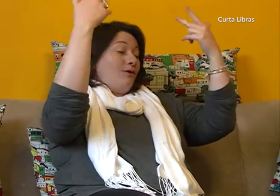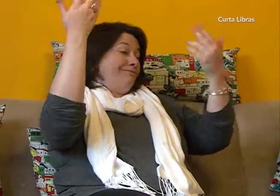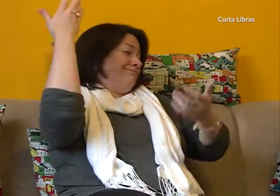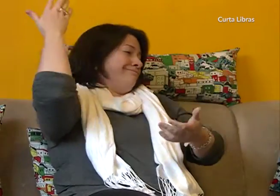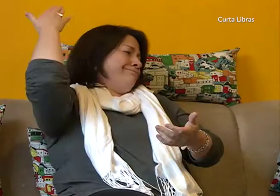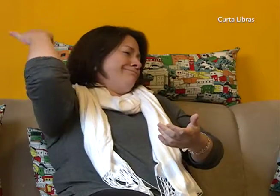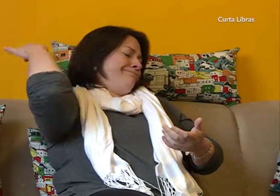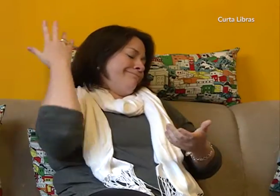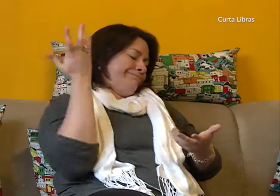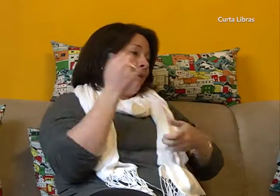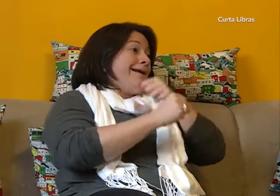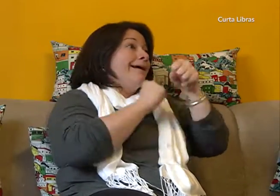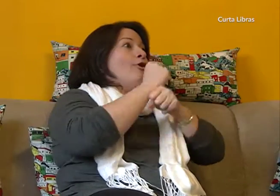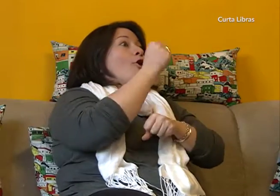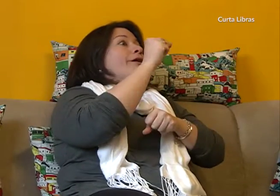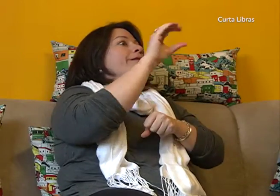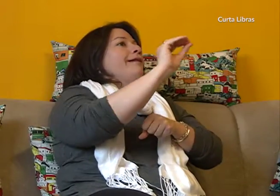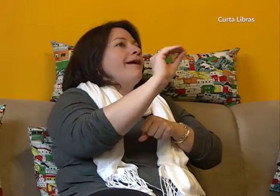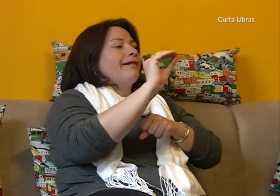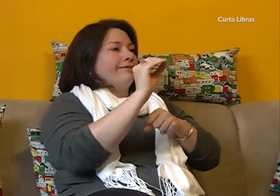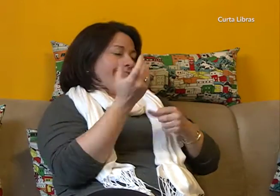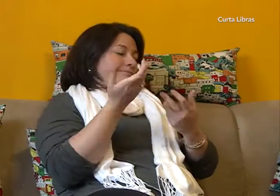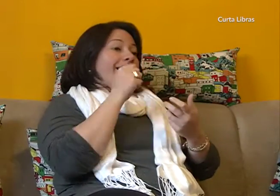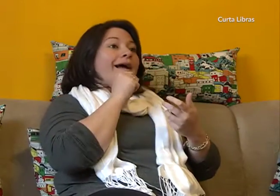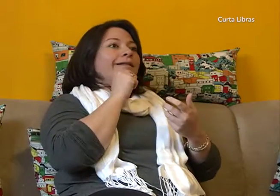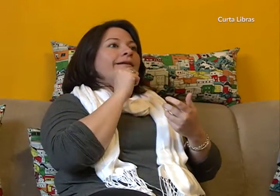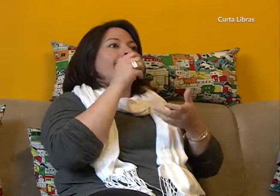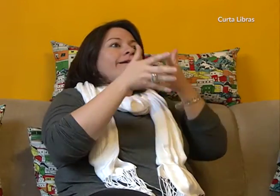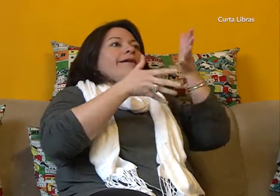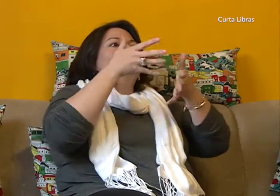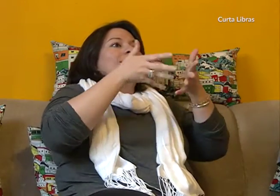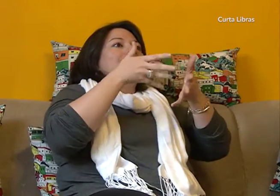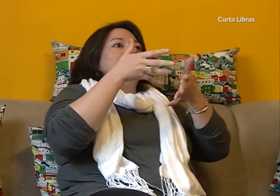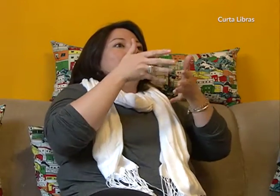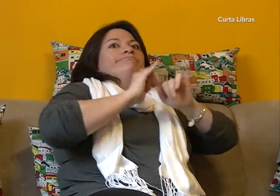Era anos 80 e a língua de sinais ainda não era tão conhecida.